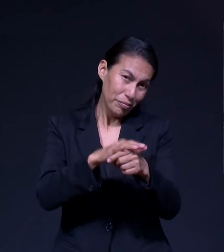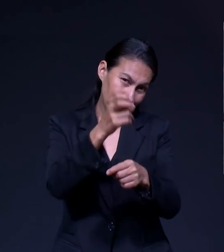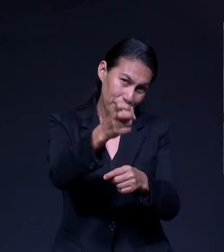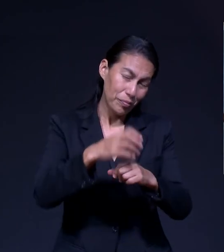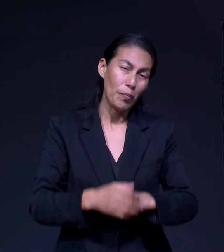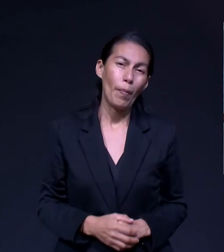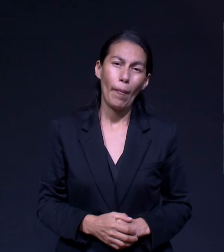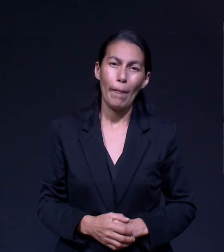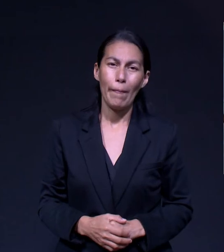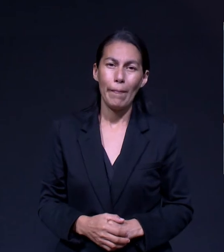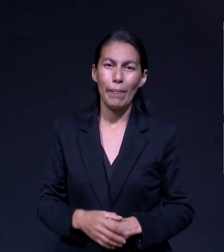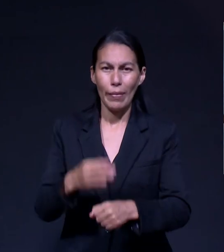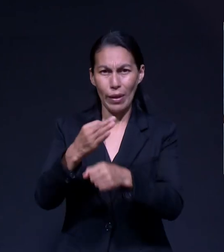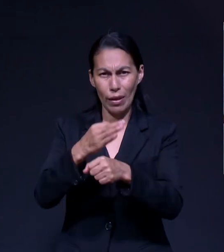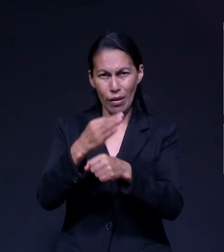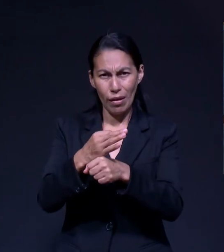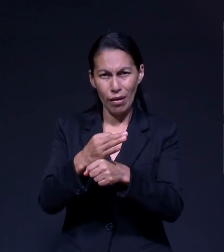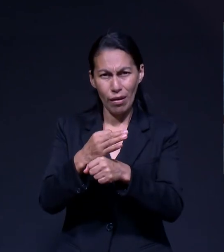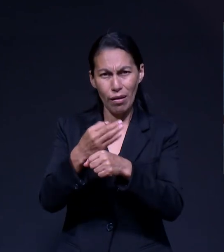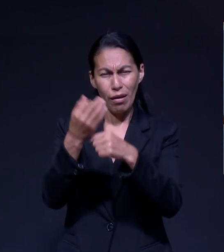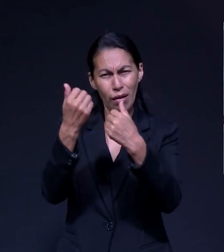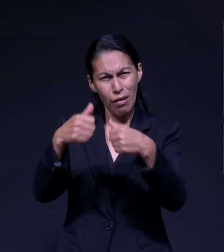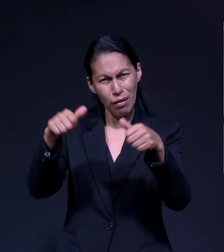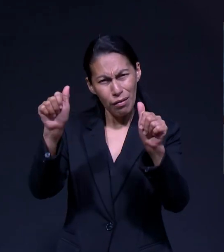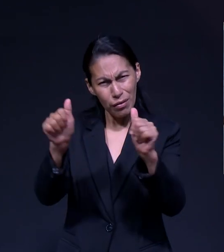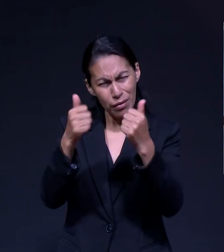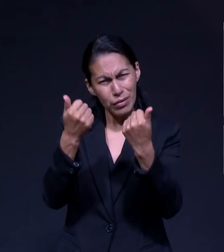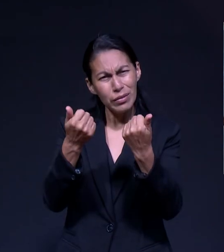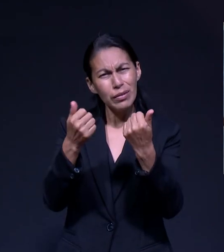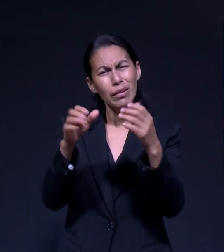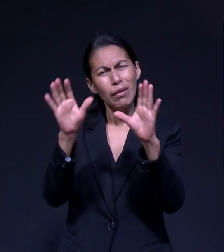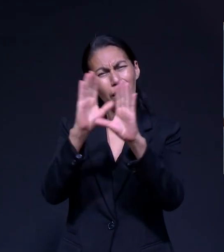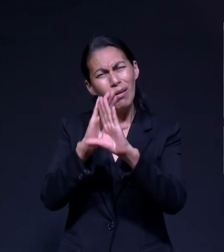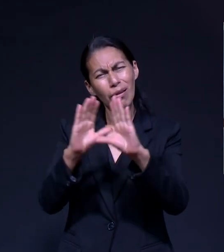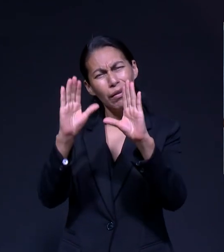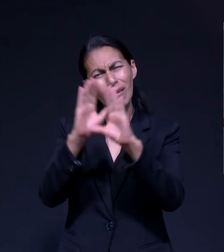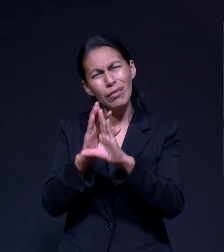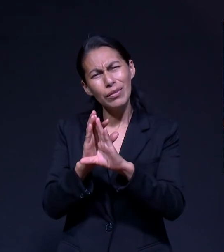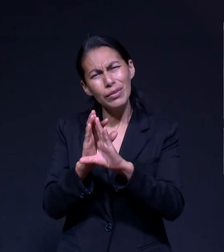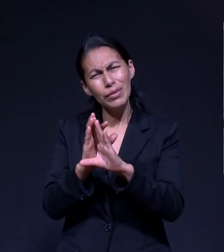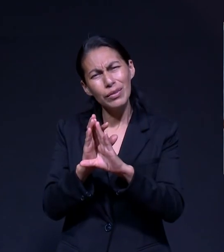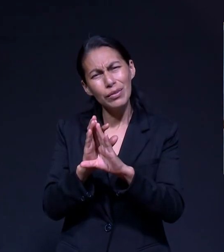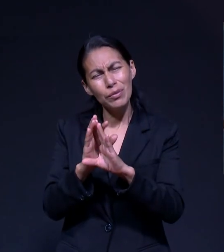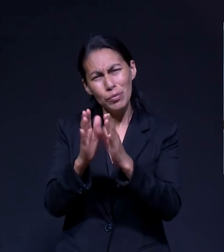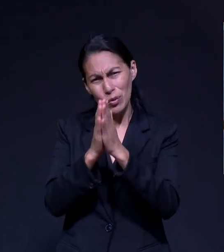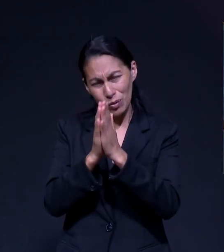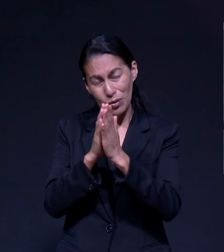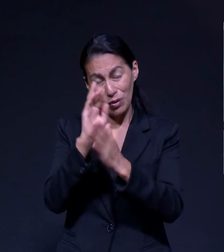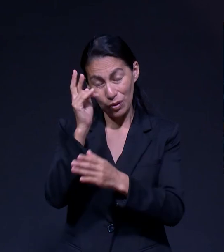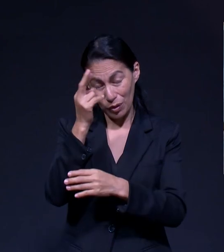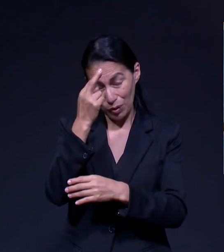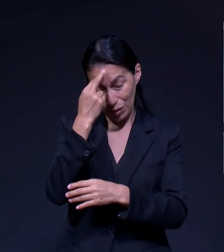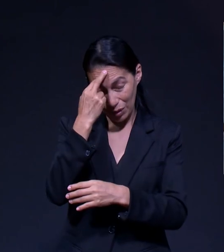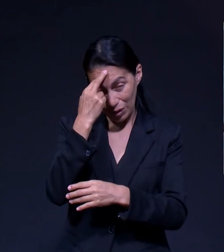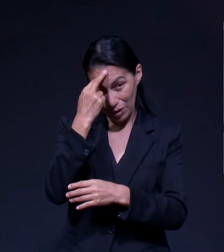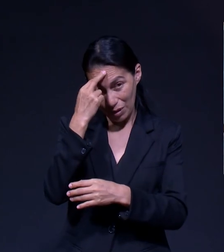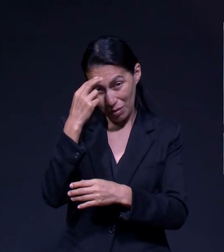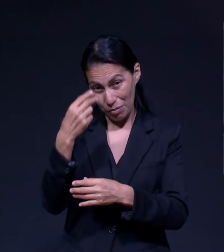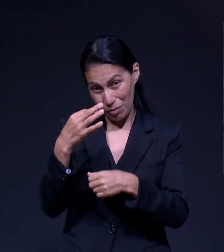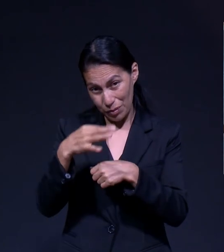Escuchamos Una Alabanza Dios Recuerden Enviar Sus Pedidos De Oración A Los Medios Que Están